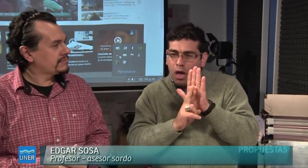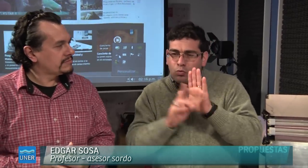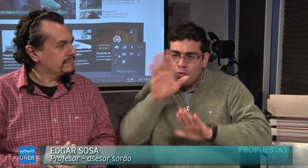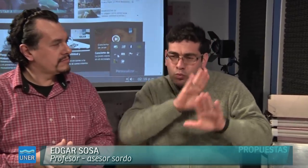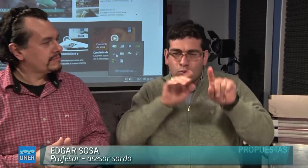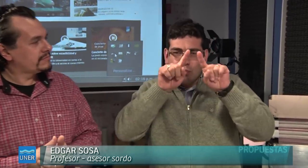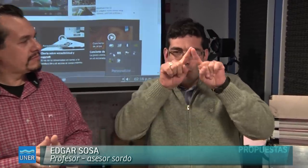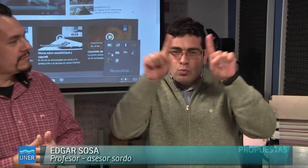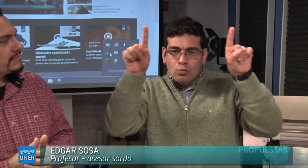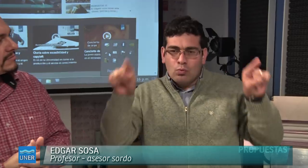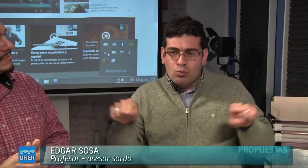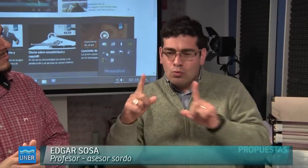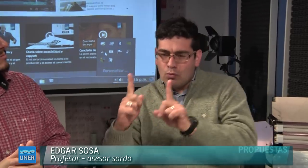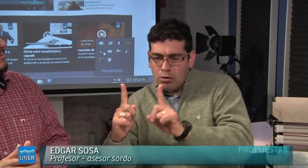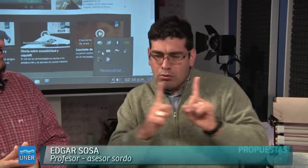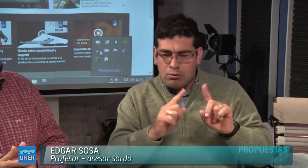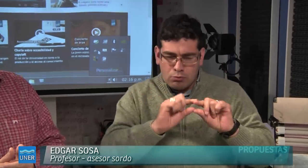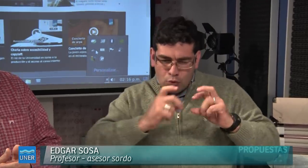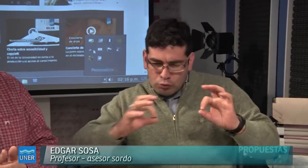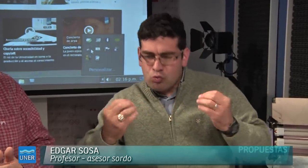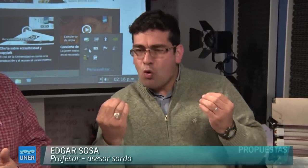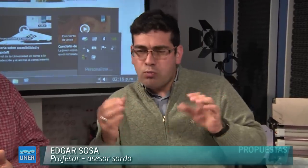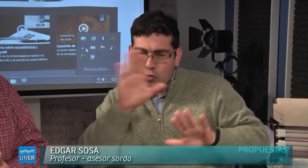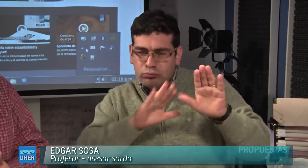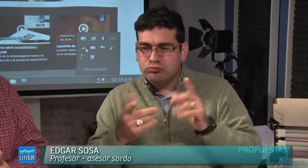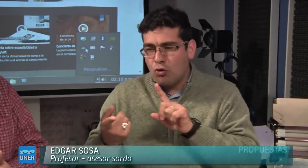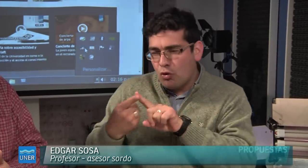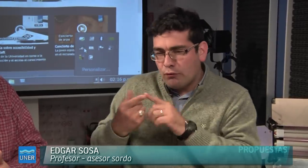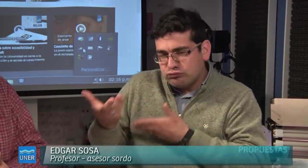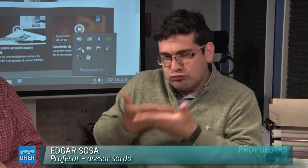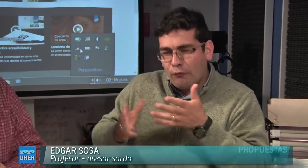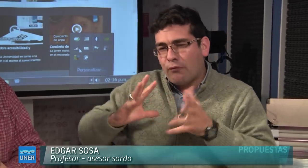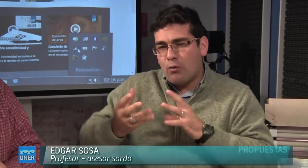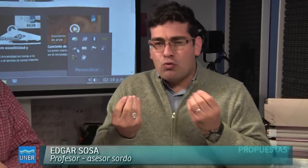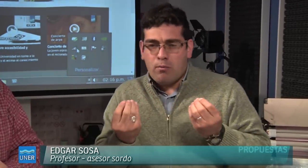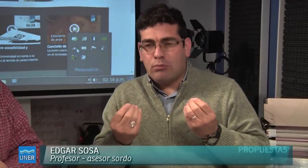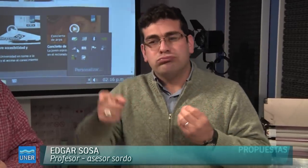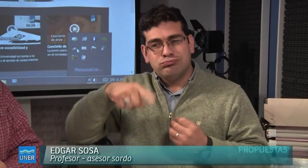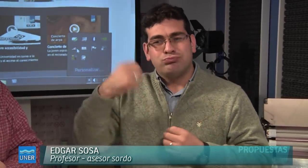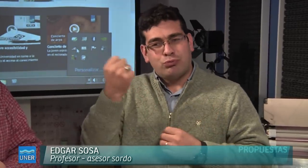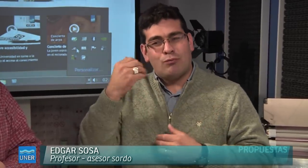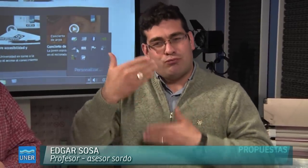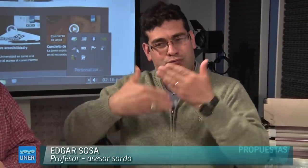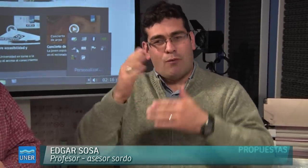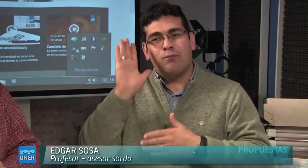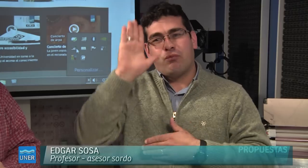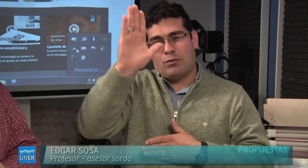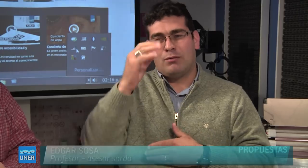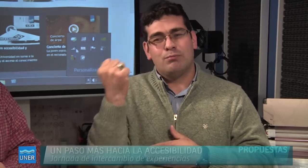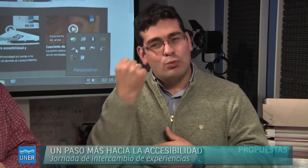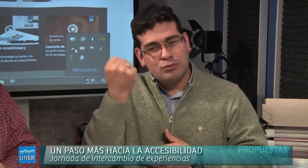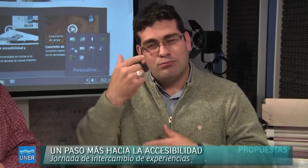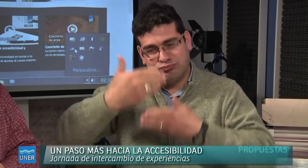Poco a poco se va accediendo a la forma en cómo se tiene que lograr una accesibilidad, a cómo se tiene que lograr el